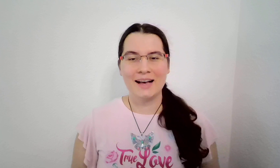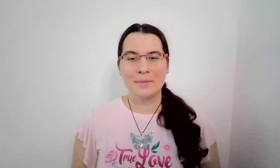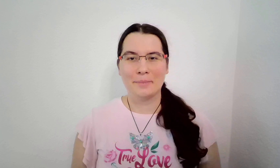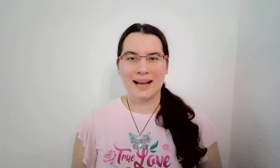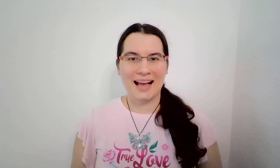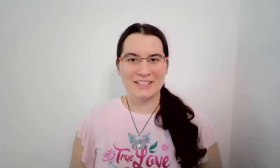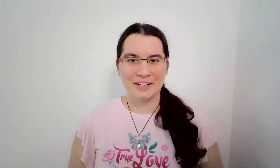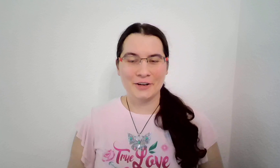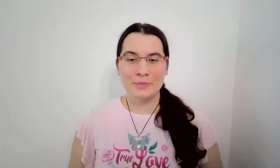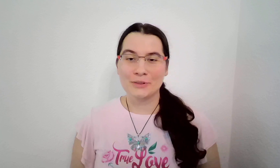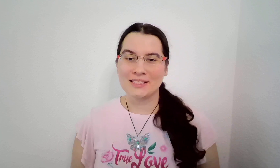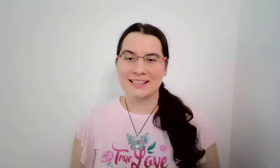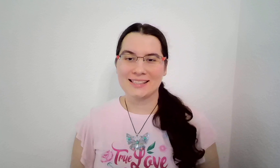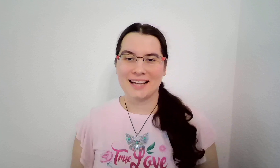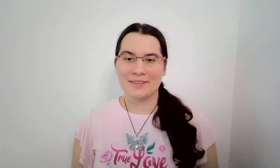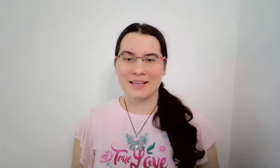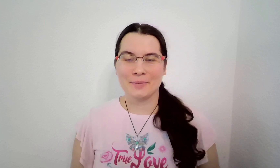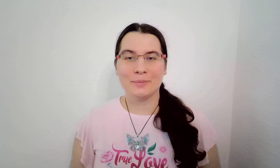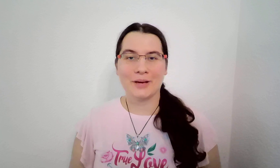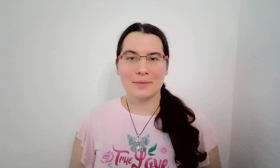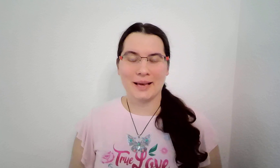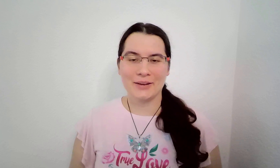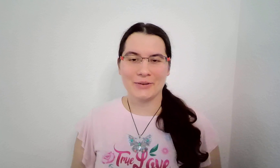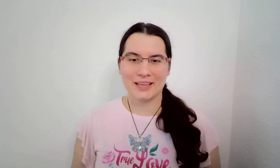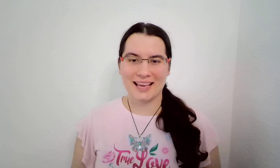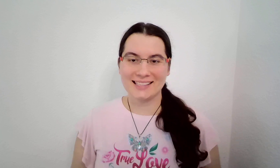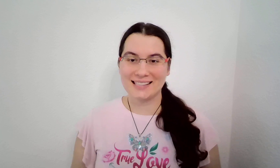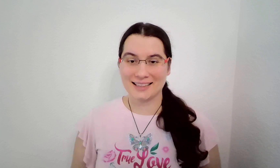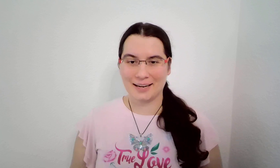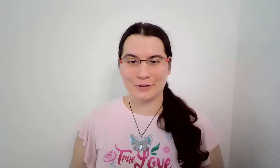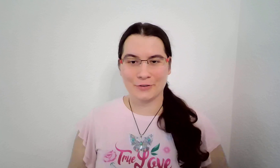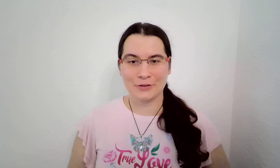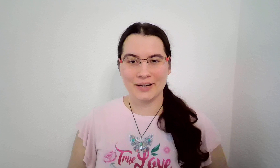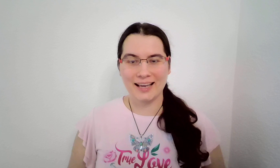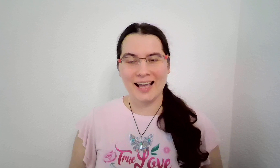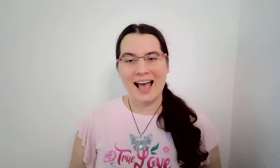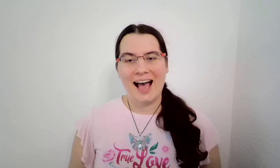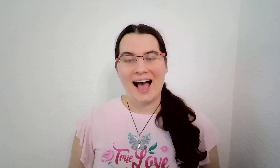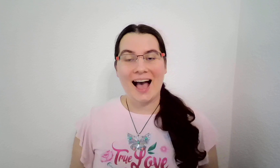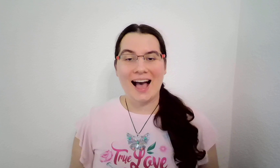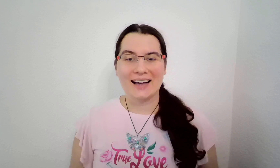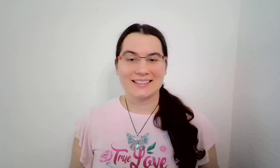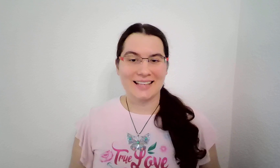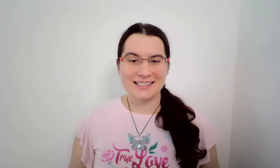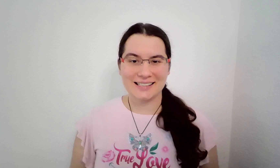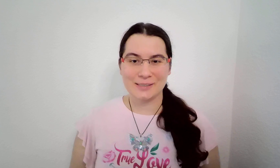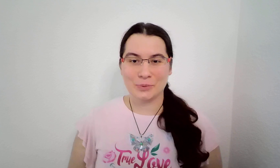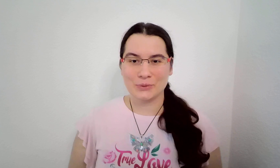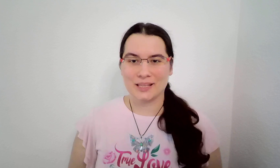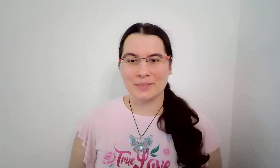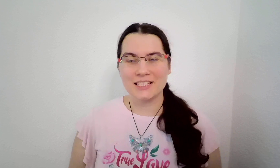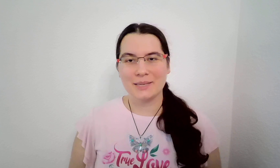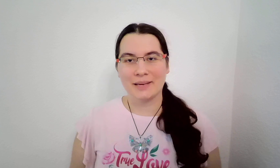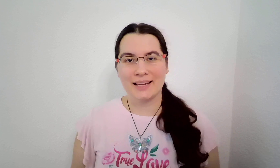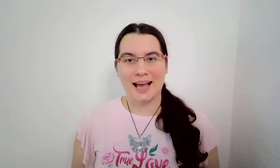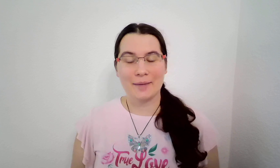Milá ženo, moc tě zdravím. Moje jméno je Sandra Vojvode a dnes se spolu zaměříme na